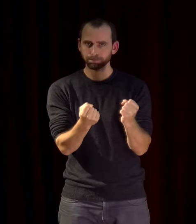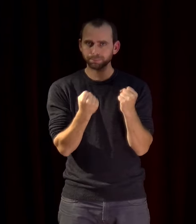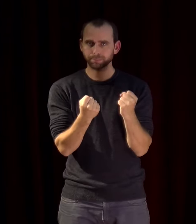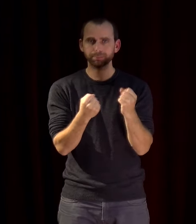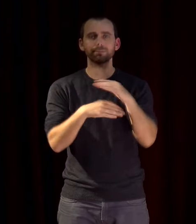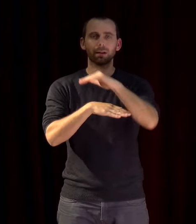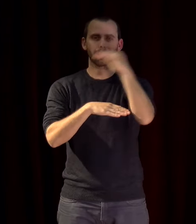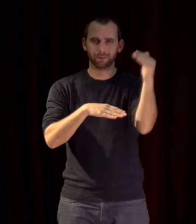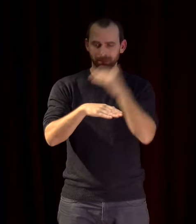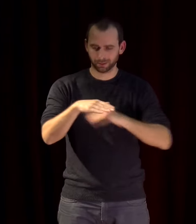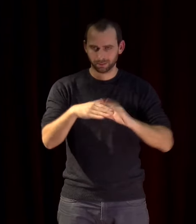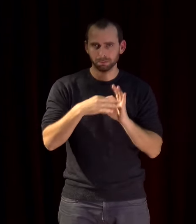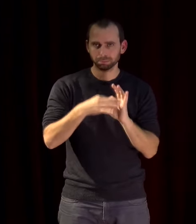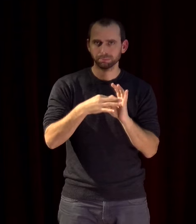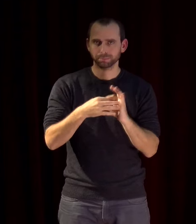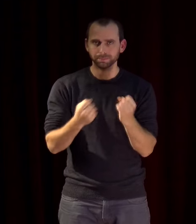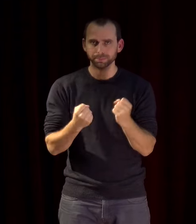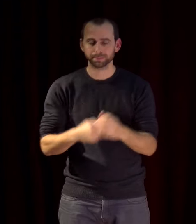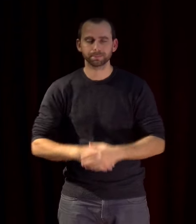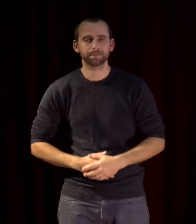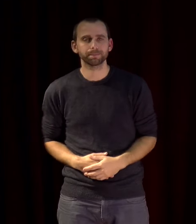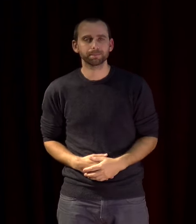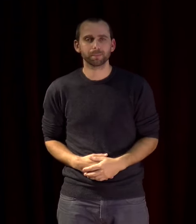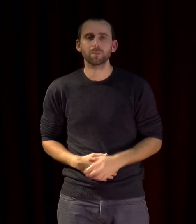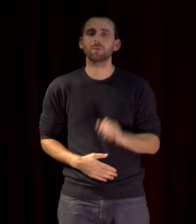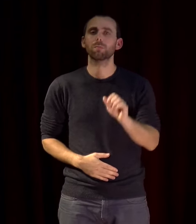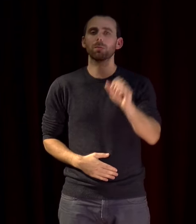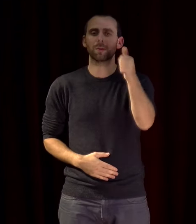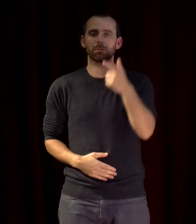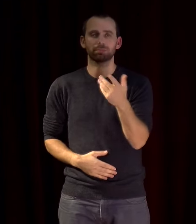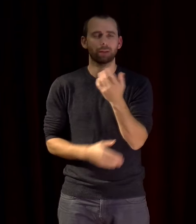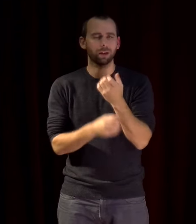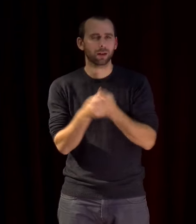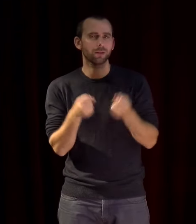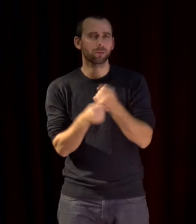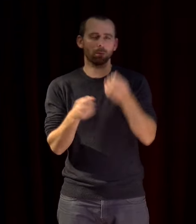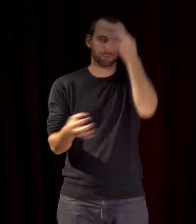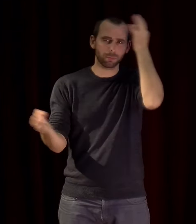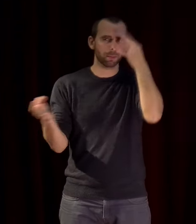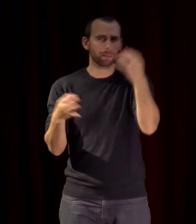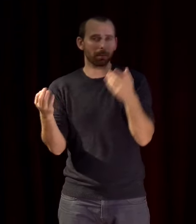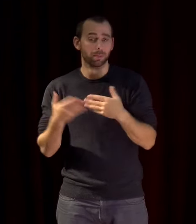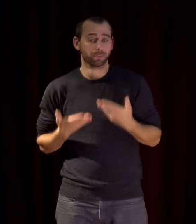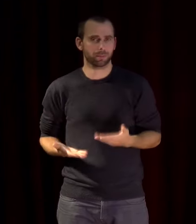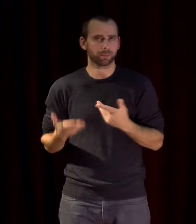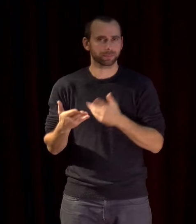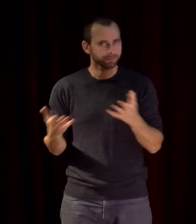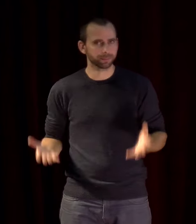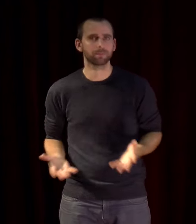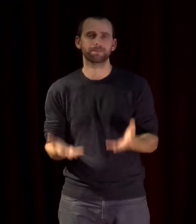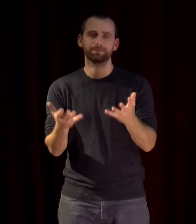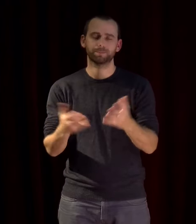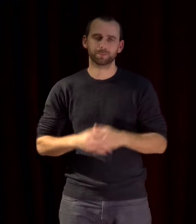Méditerranée la première c'est de valoriser la création contemporaine dans les années 90 la politique